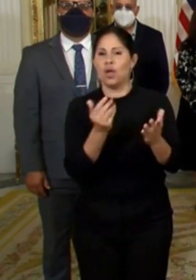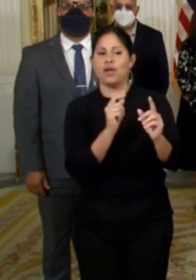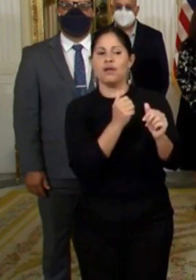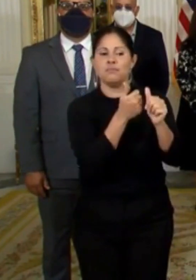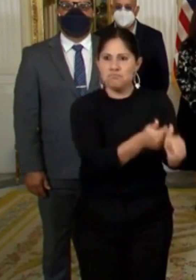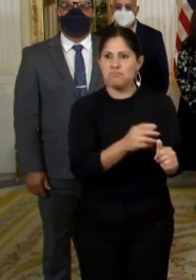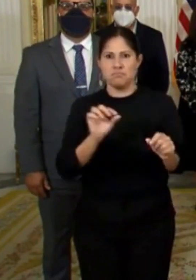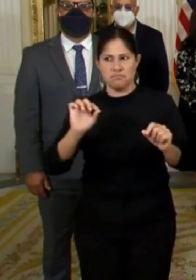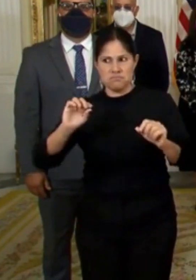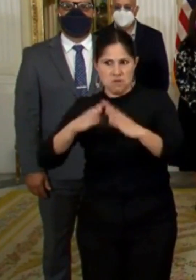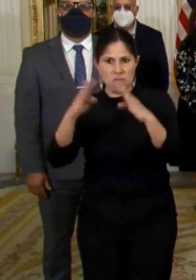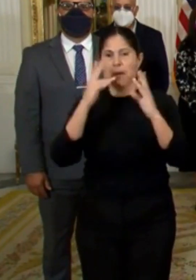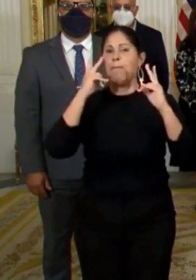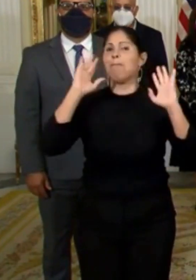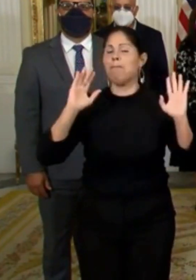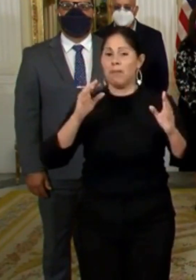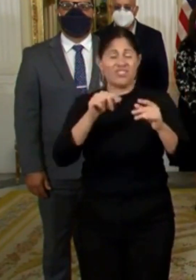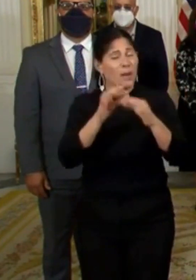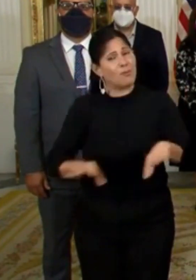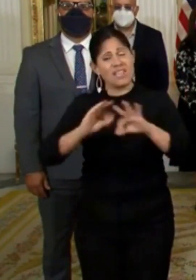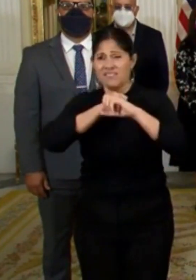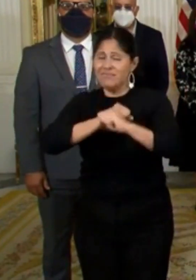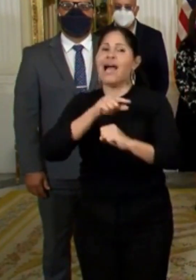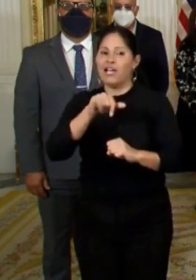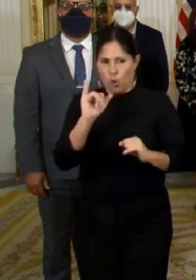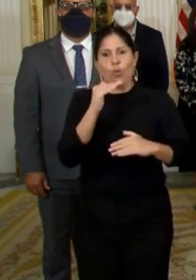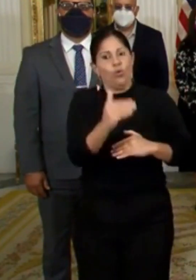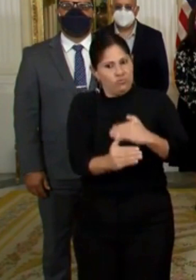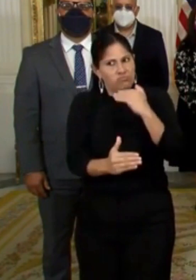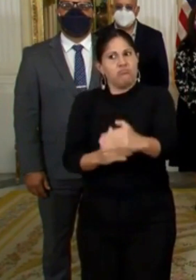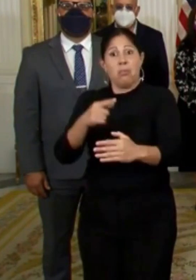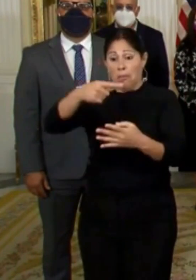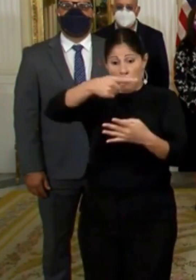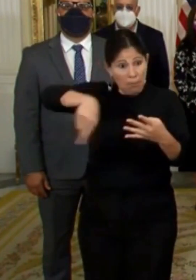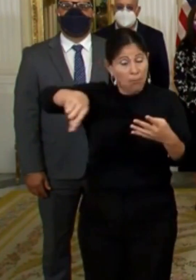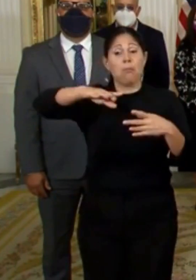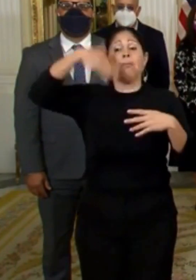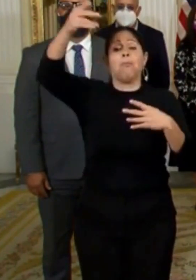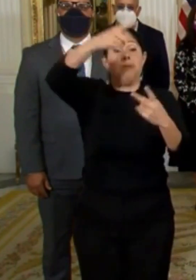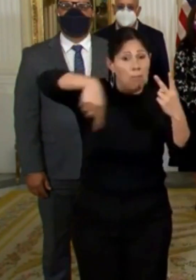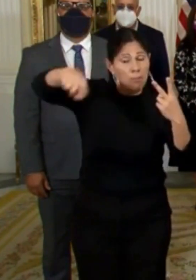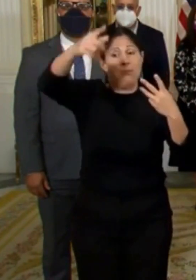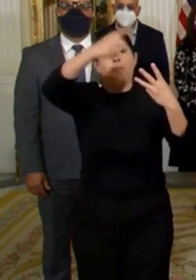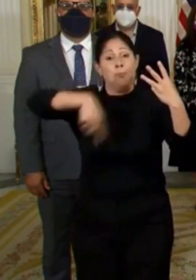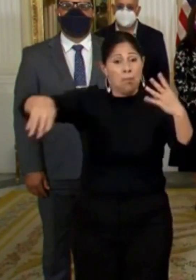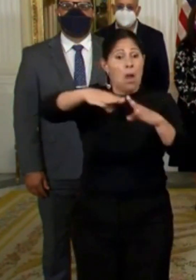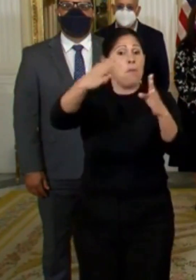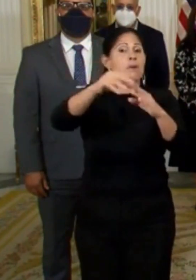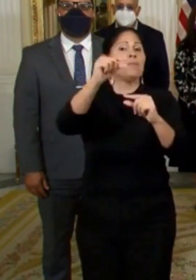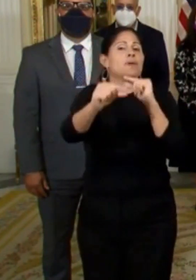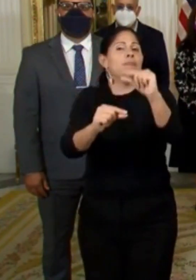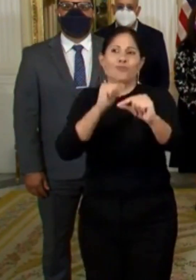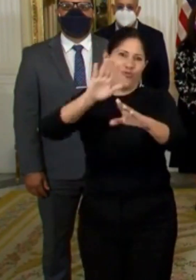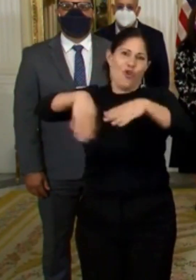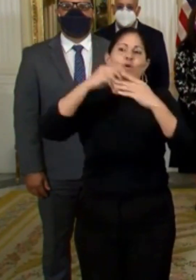fundamental. De eso dependerán las próximas etapas de reapertura económica. Le informamos al pueblo de